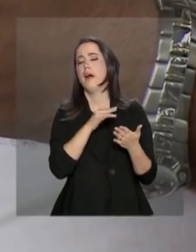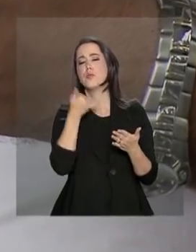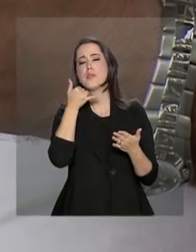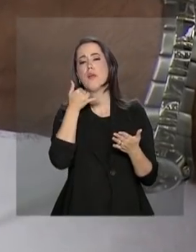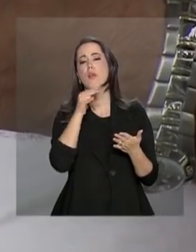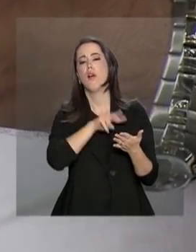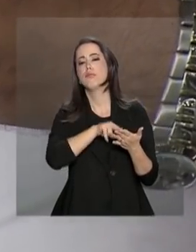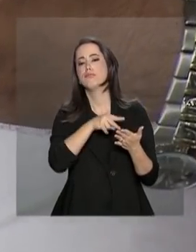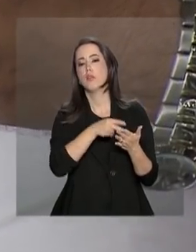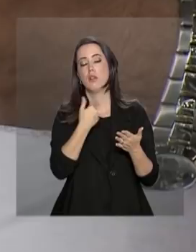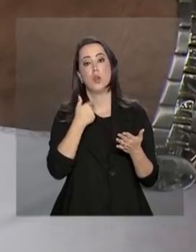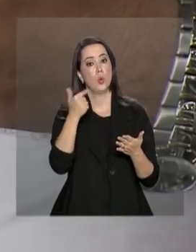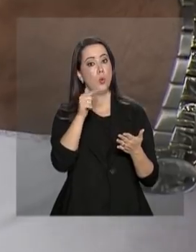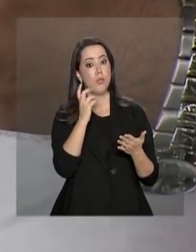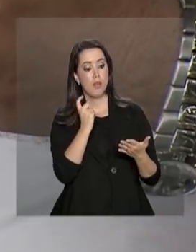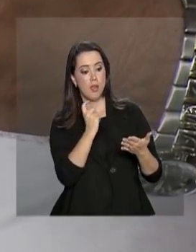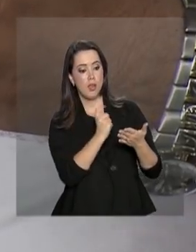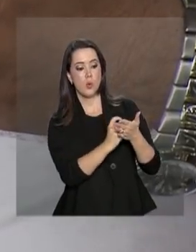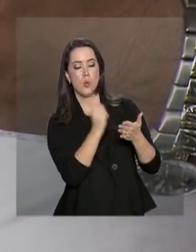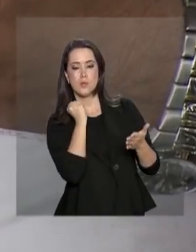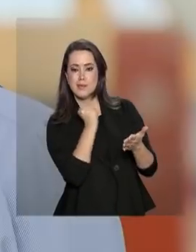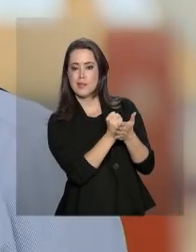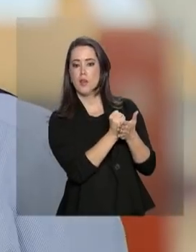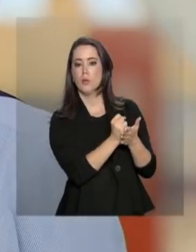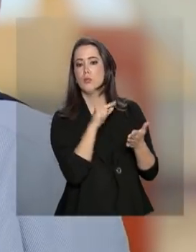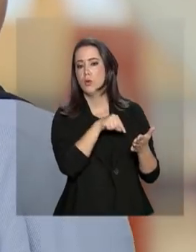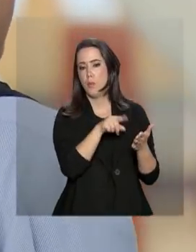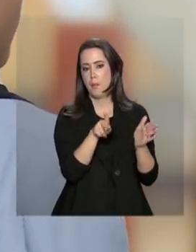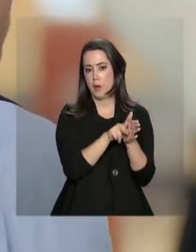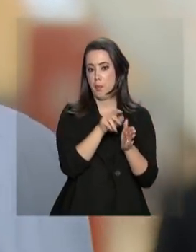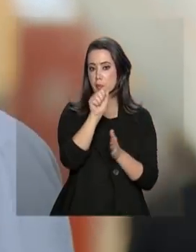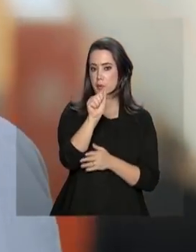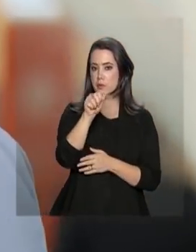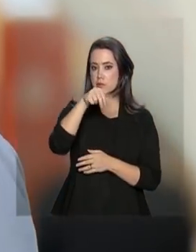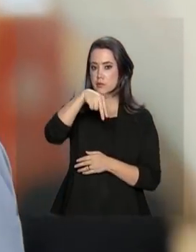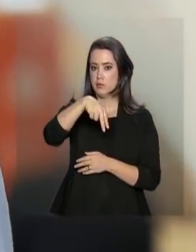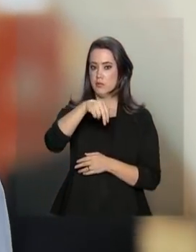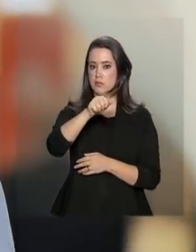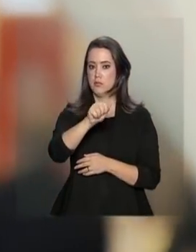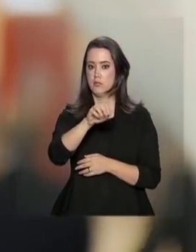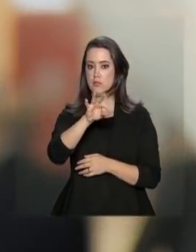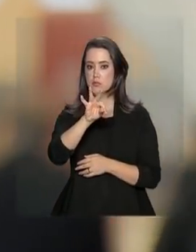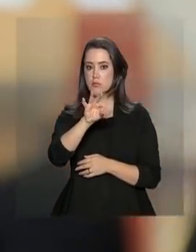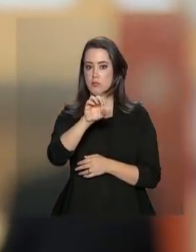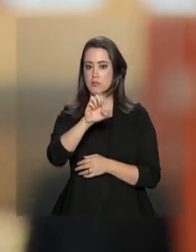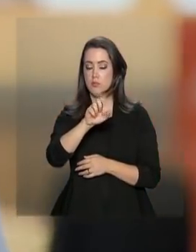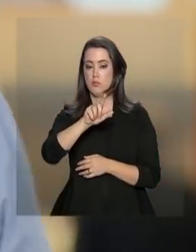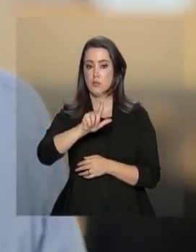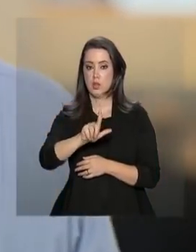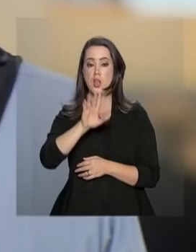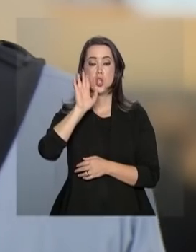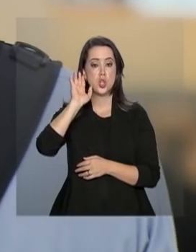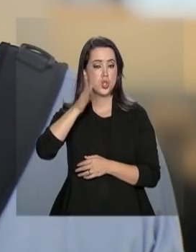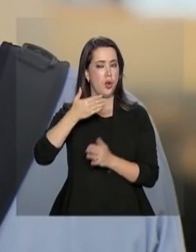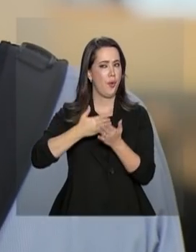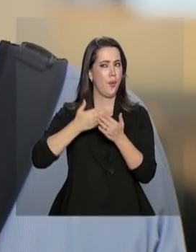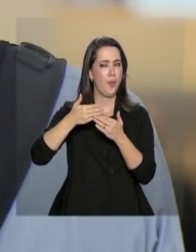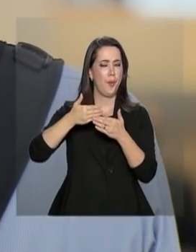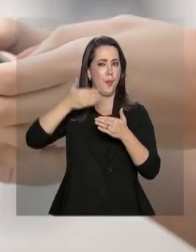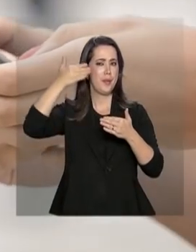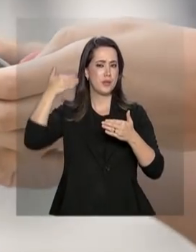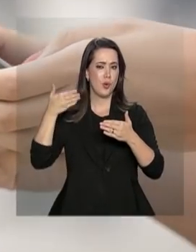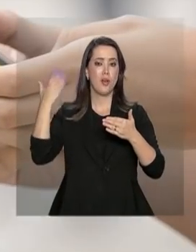possuem o selo de certificação da Anatel. A iniciativa começou em maio do ano passado e já bloqueou 100 mil